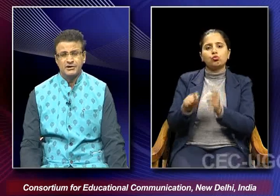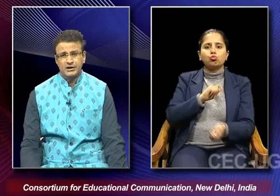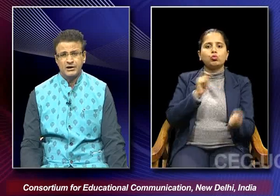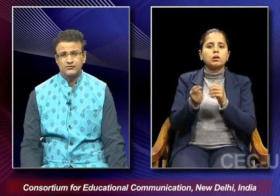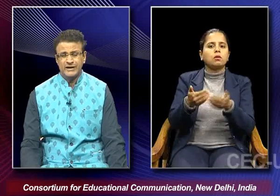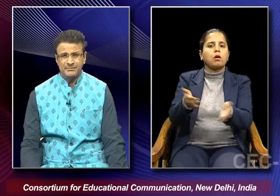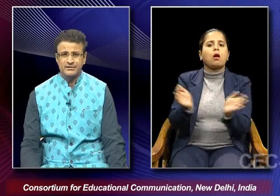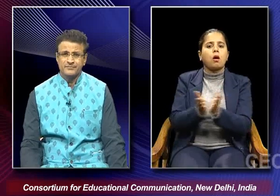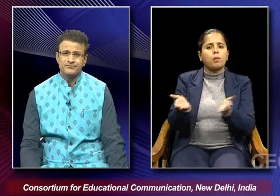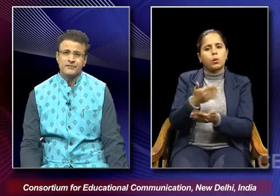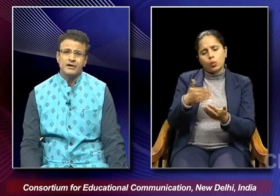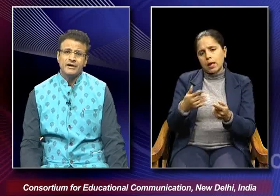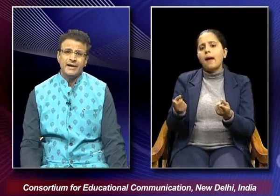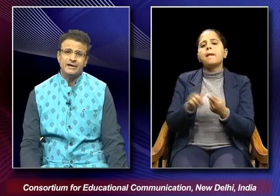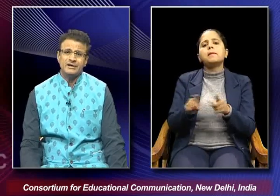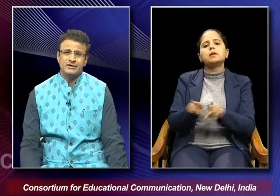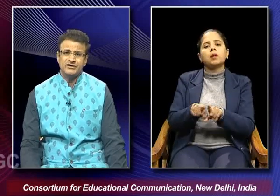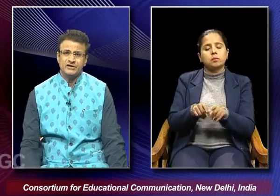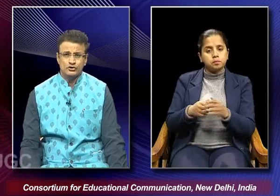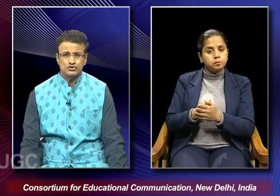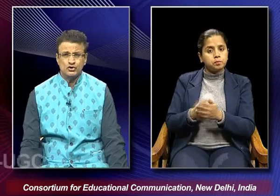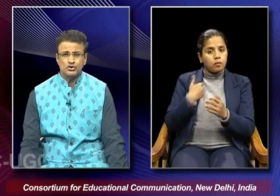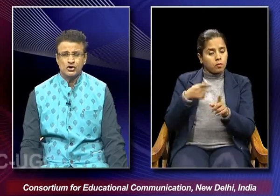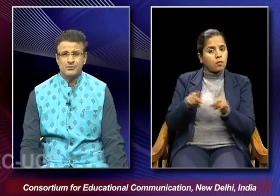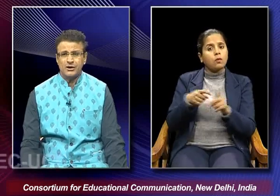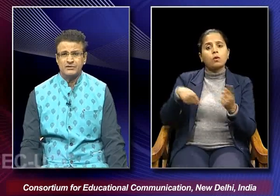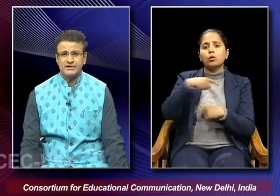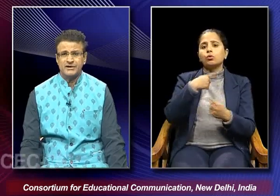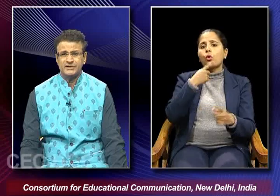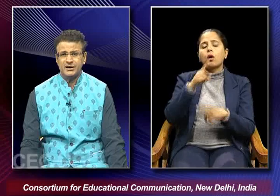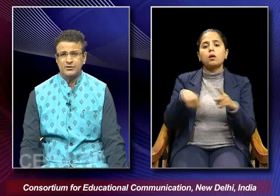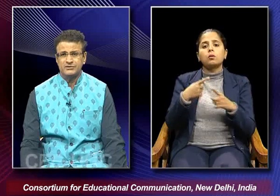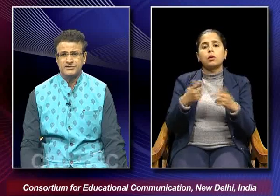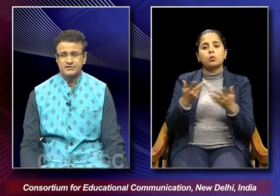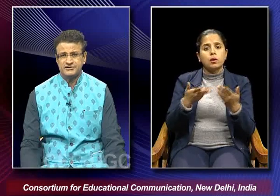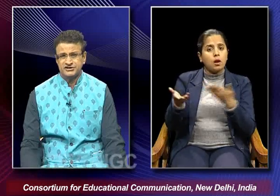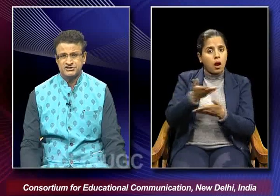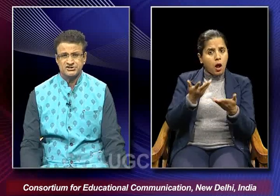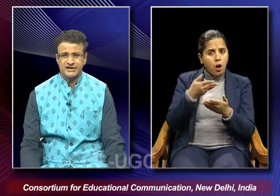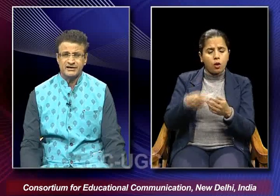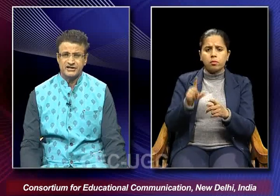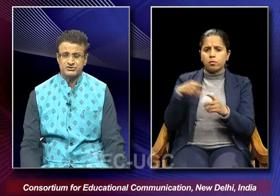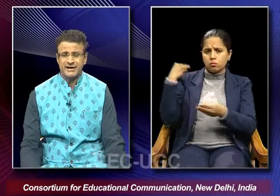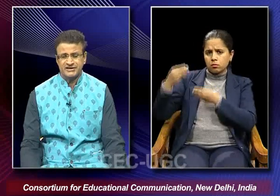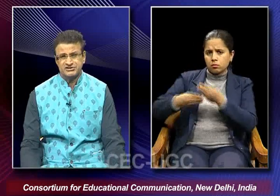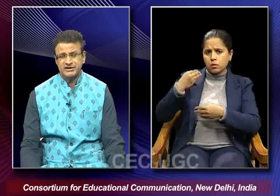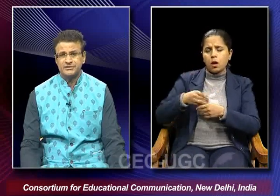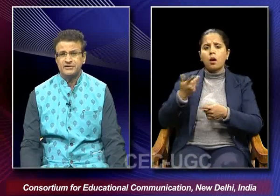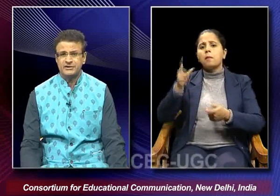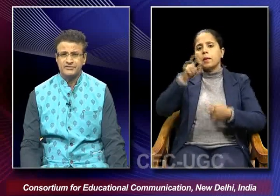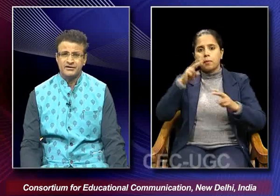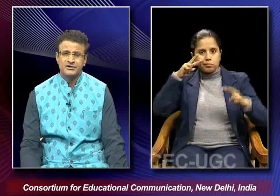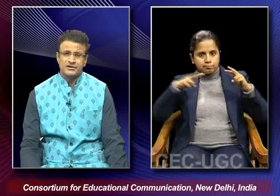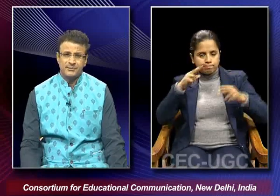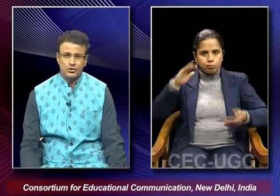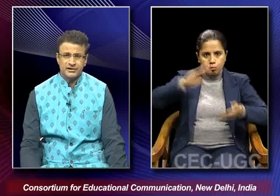would happen and we also talk about that how the traditions like arranged marriage they are being